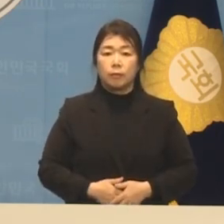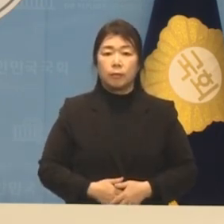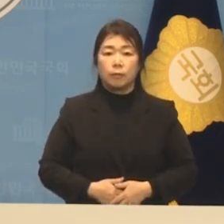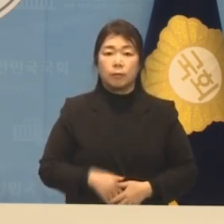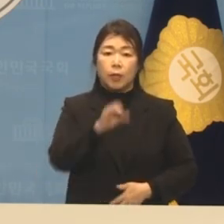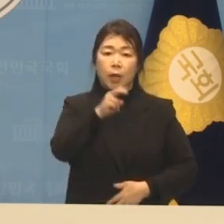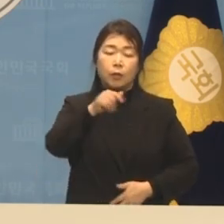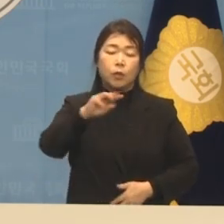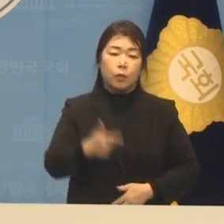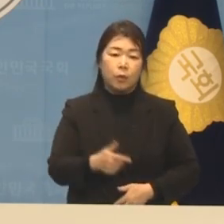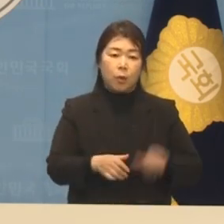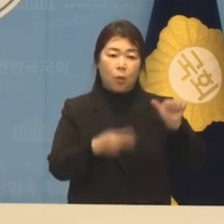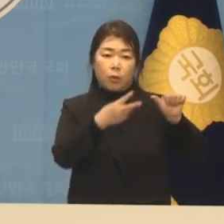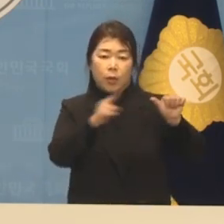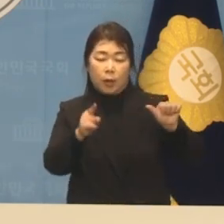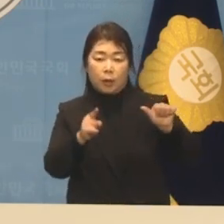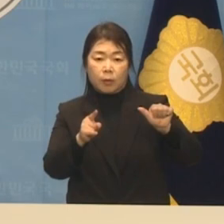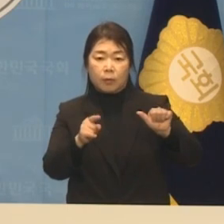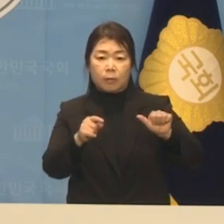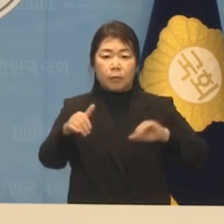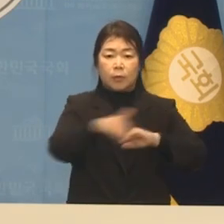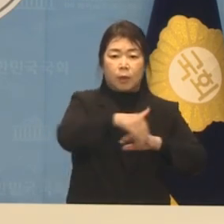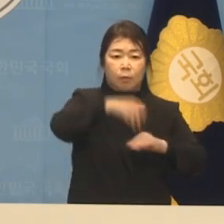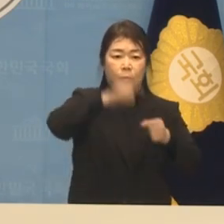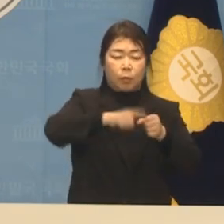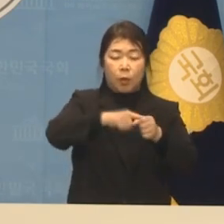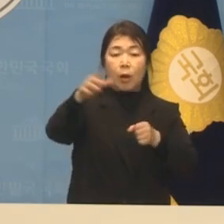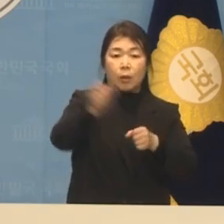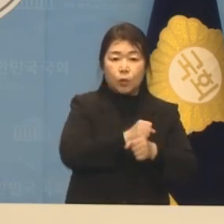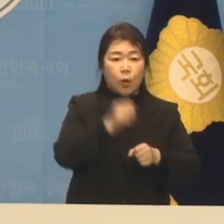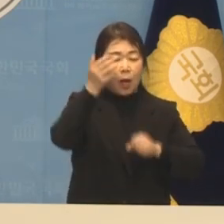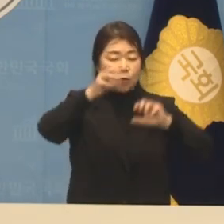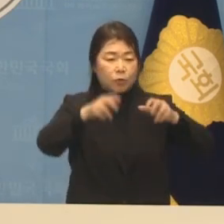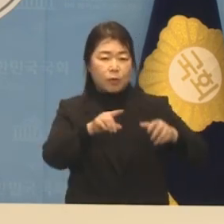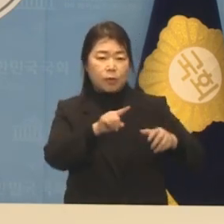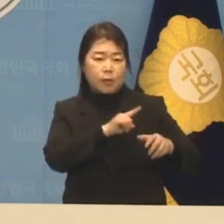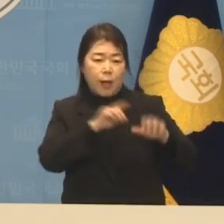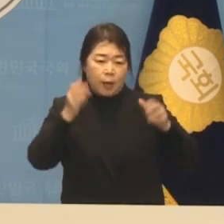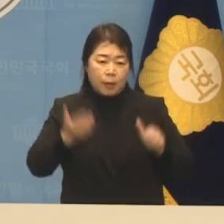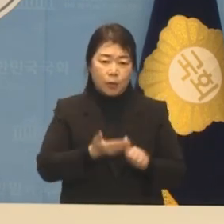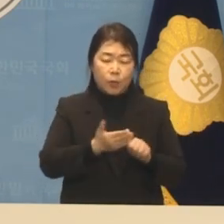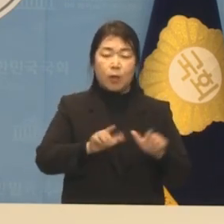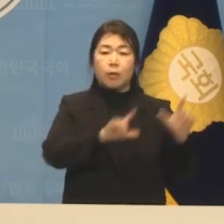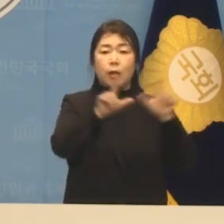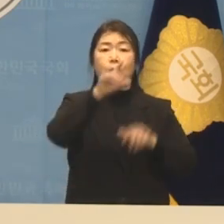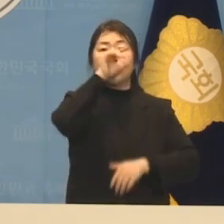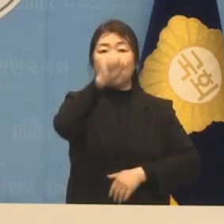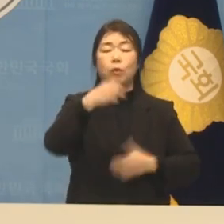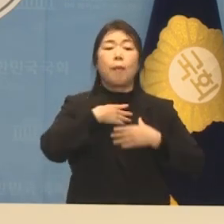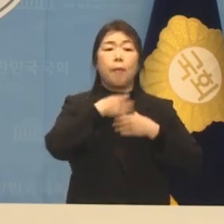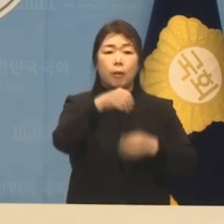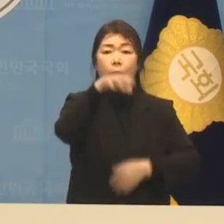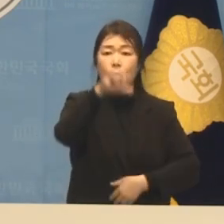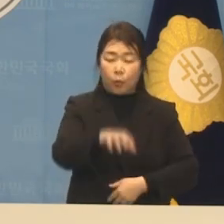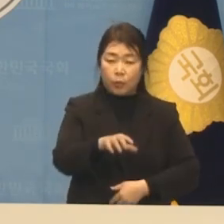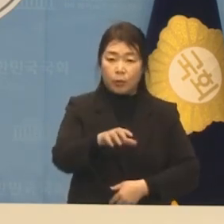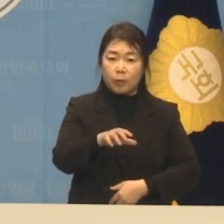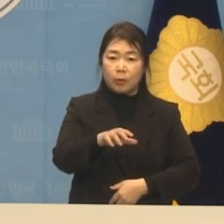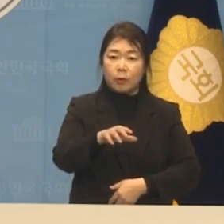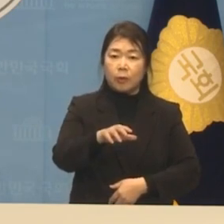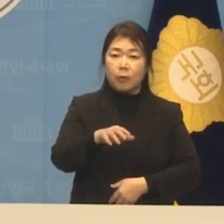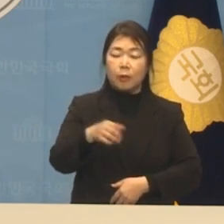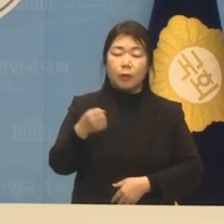5대 민생혁명의 진원지로 대한민국에서 가장 아이 키우며 살기 좋고 편하고 안전한 곳